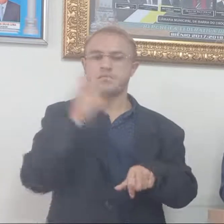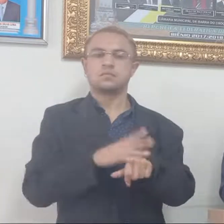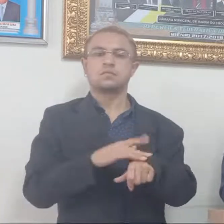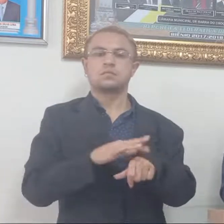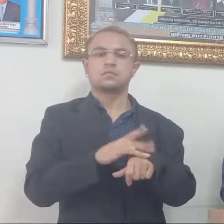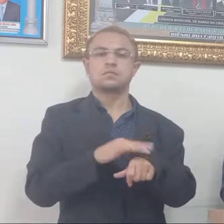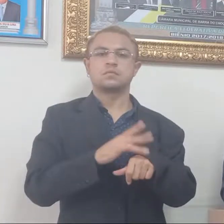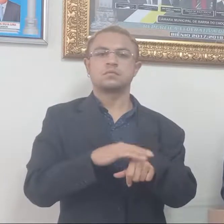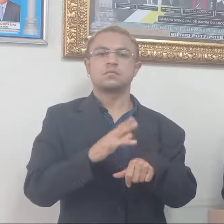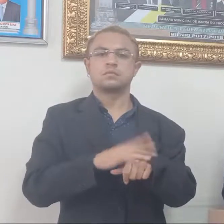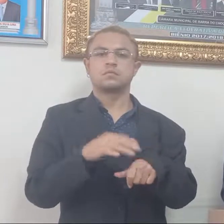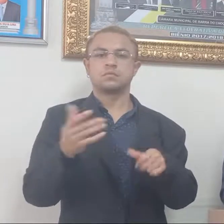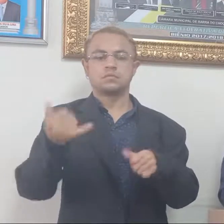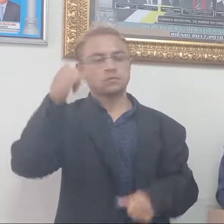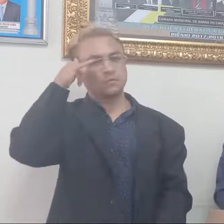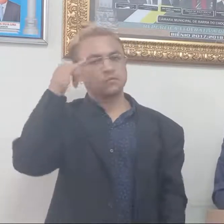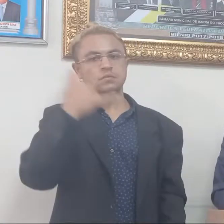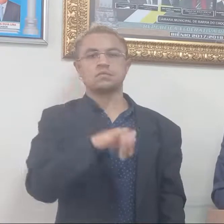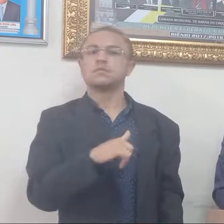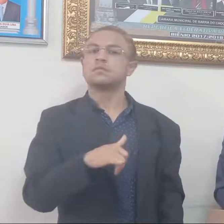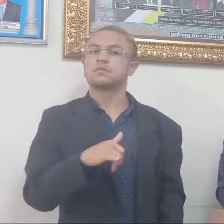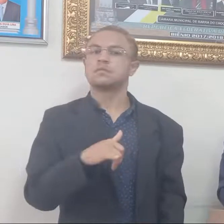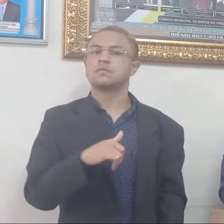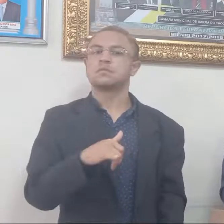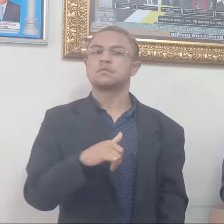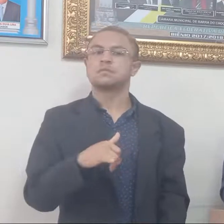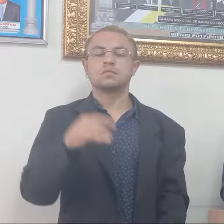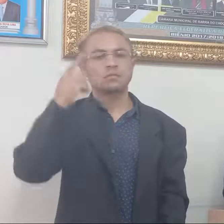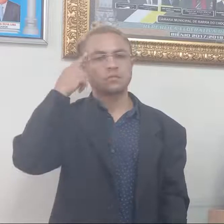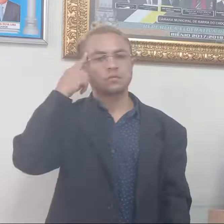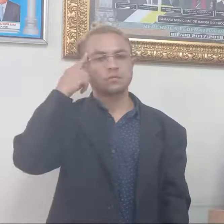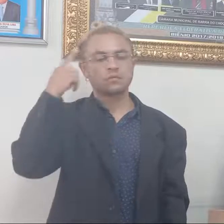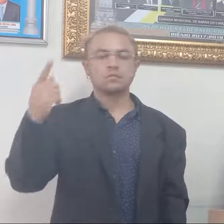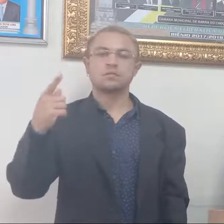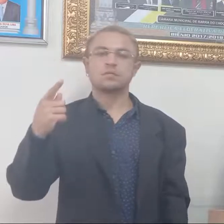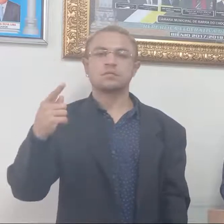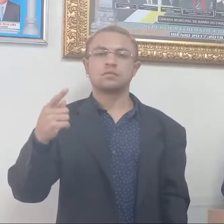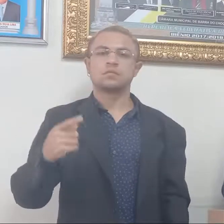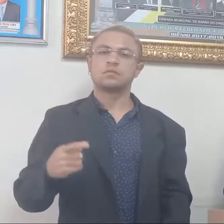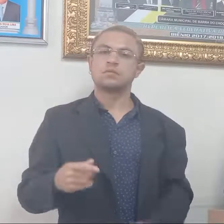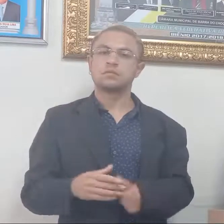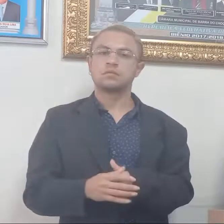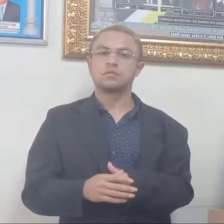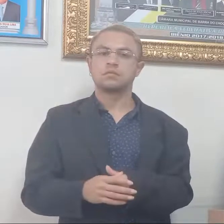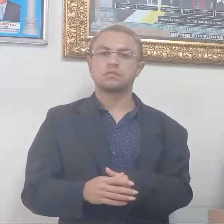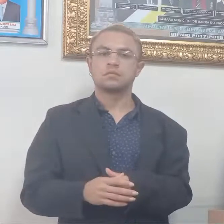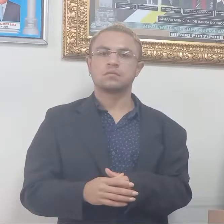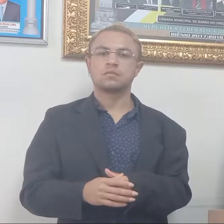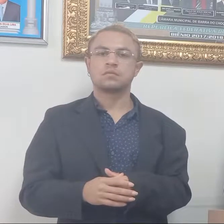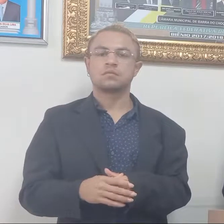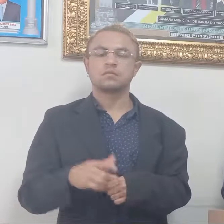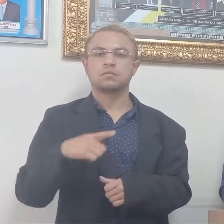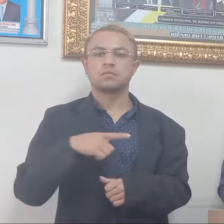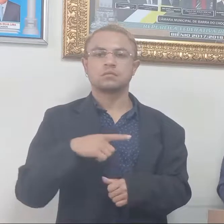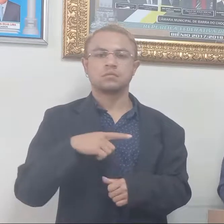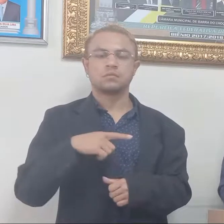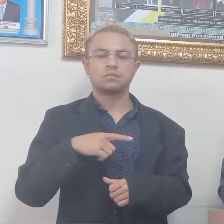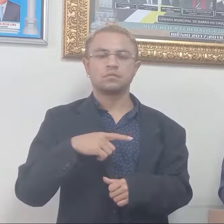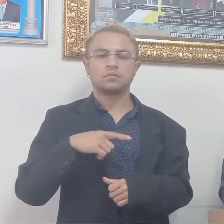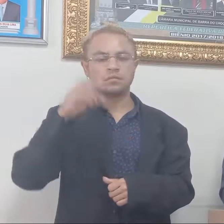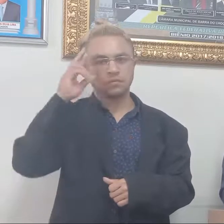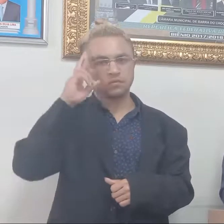Assim tendo como respeito, assim tendo como respeitados os princípios